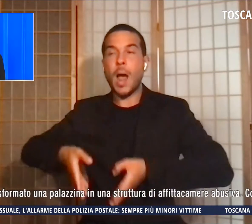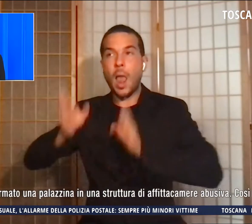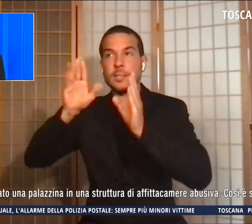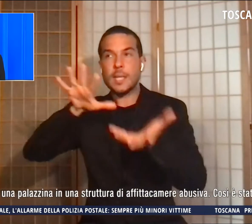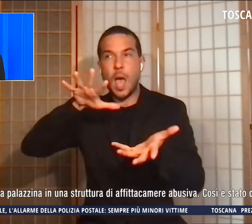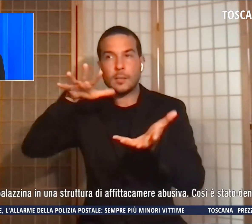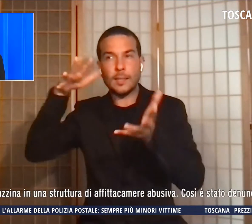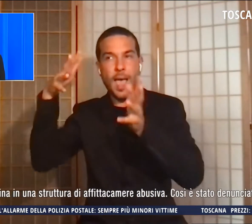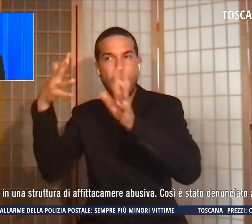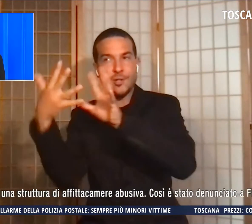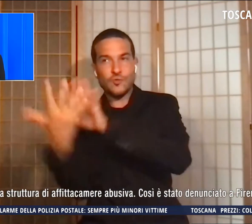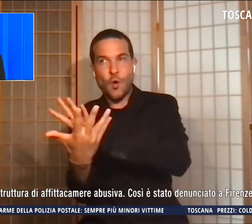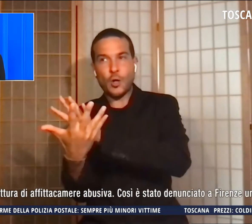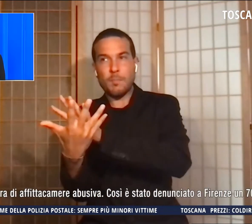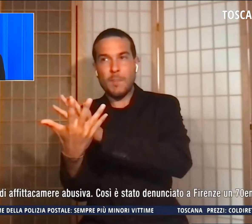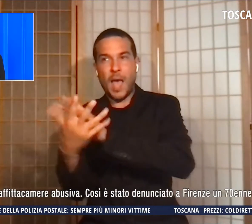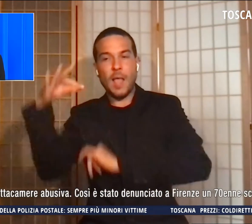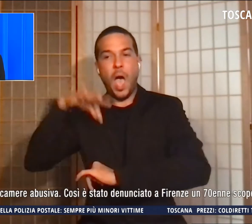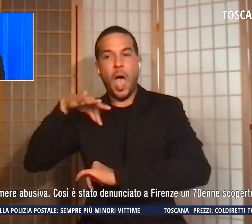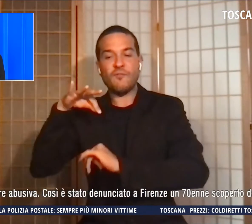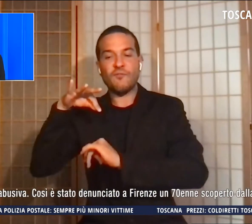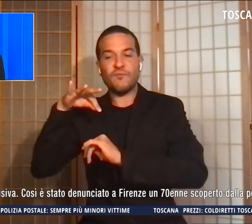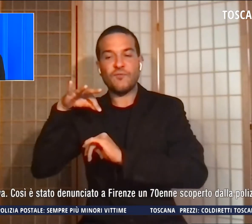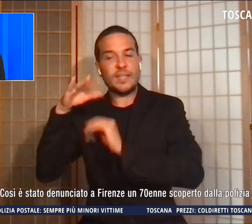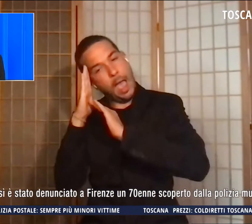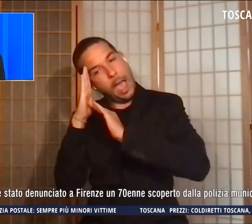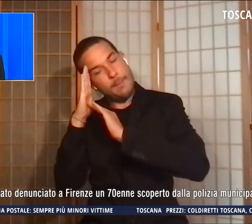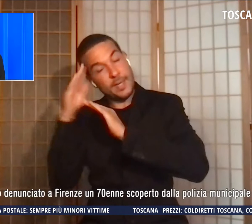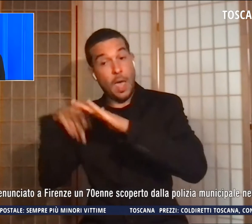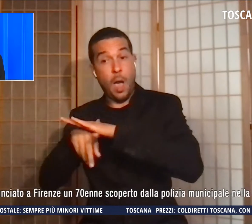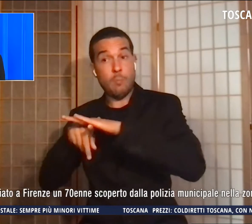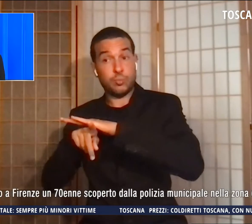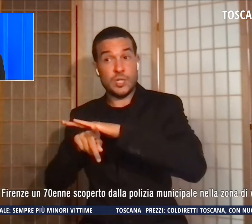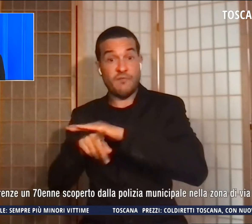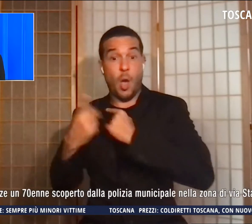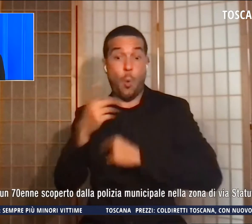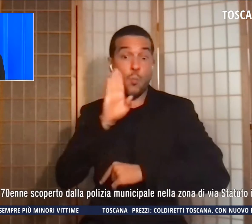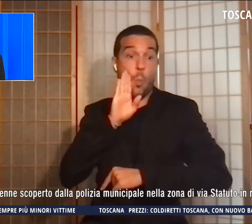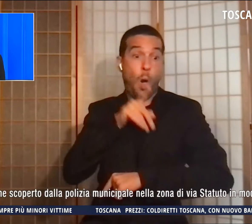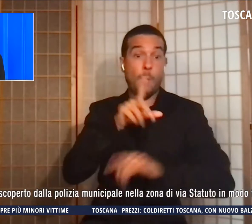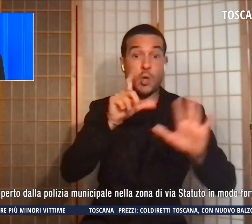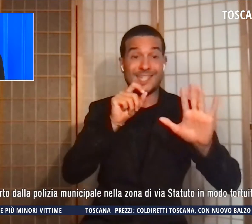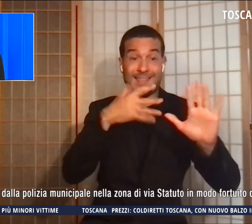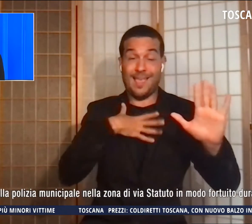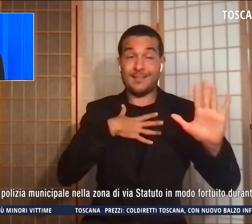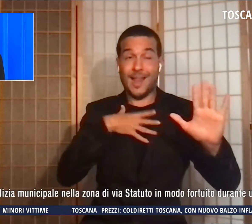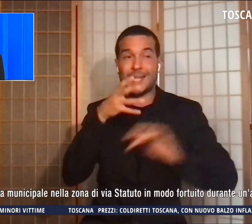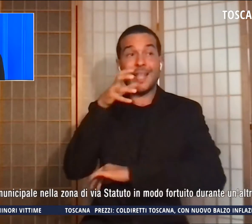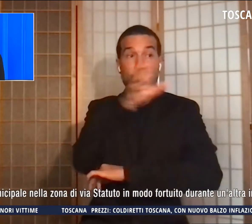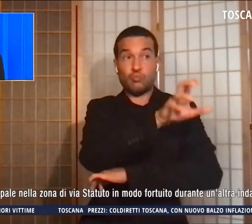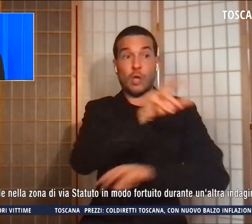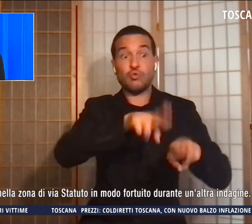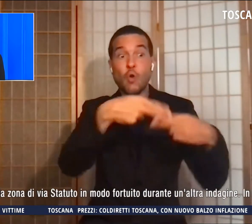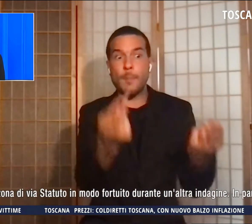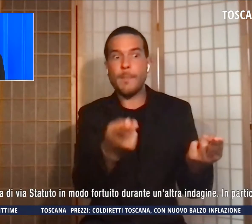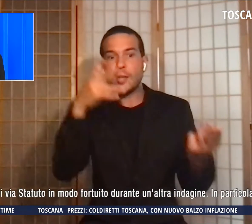Così è stato denunciato a Firenze un uomo di 70 anni, scoperto dalla Polizia Municipale, nella zona di Via